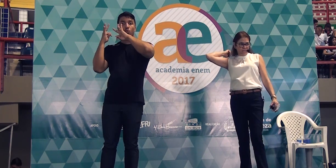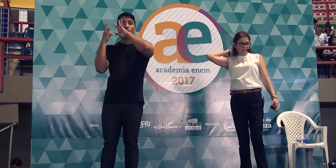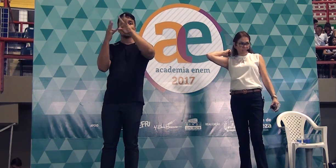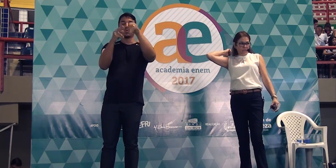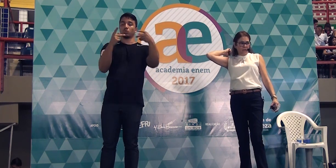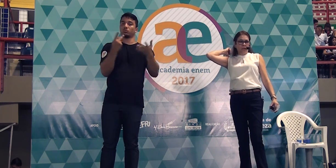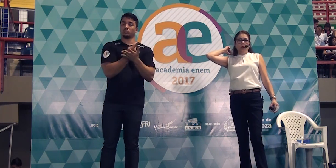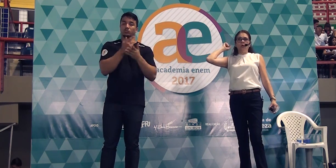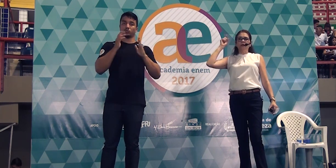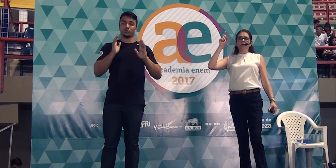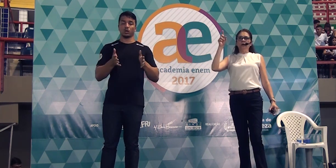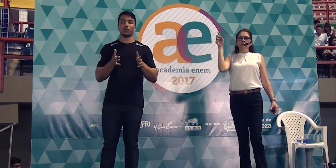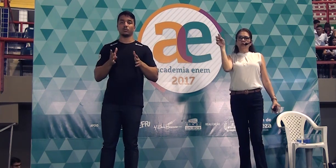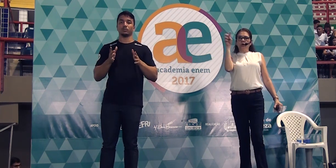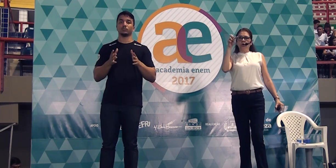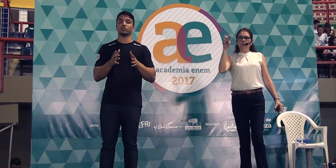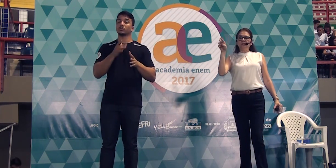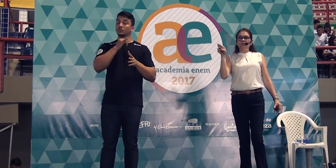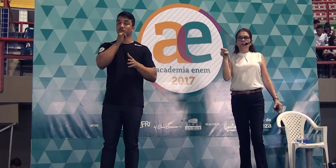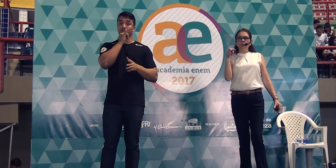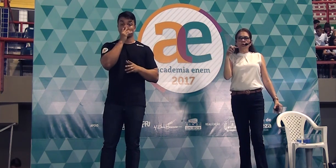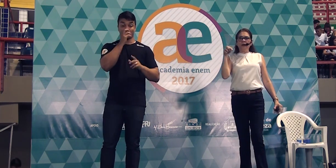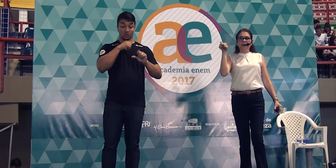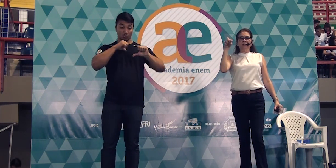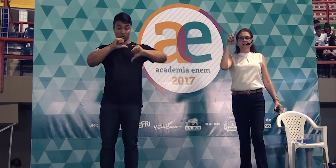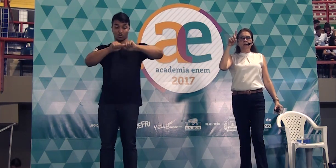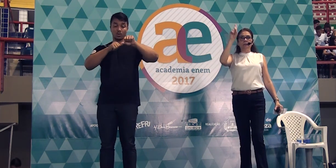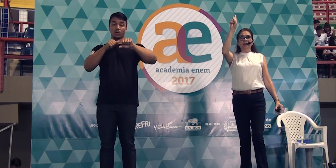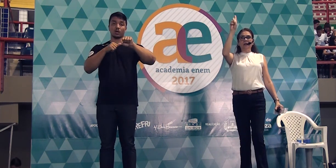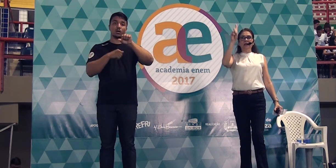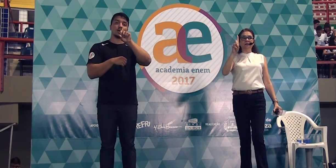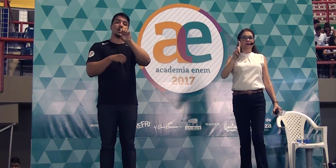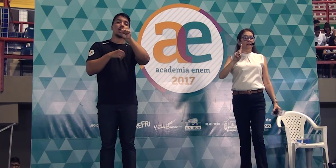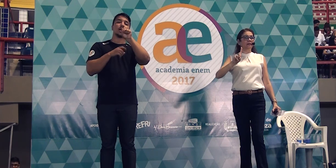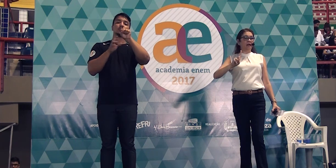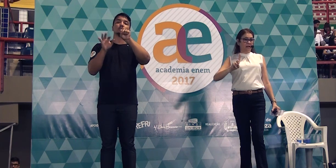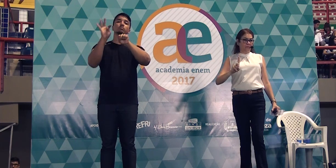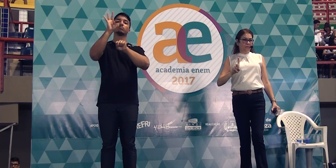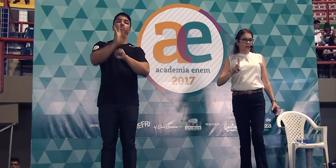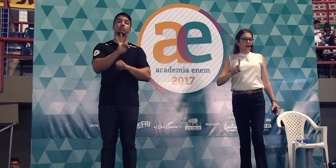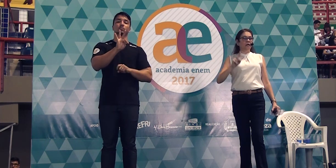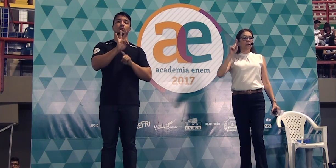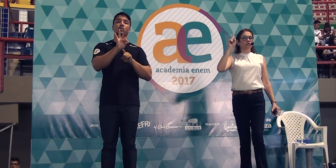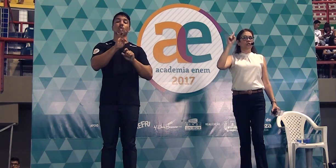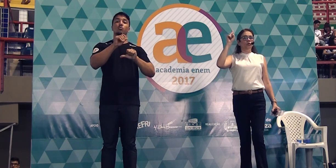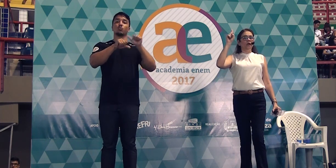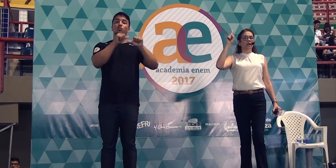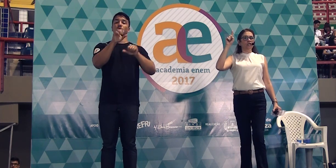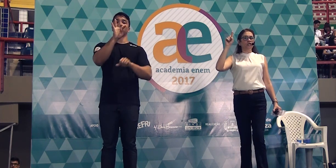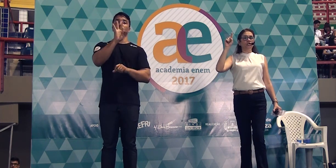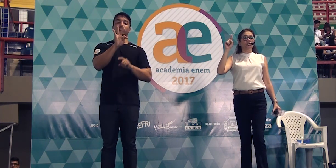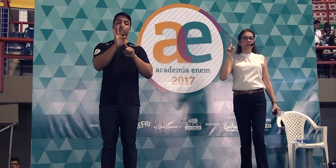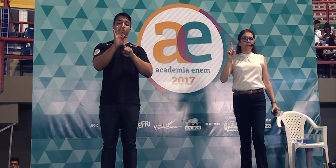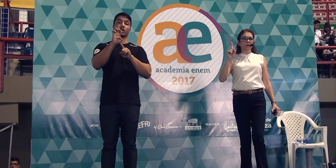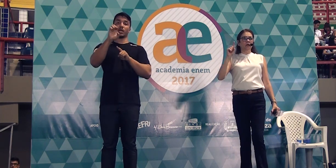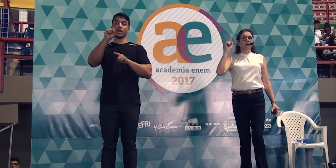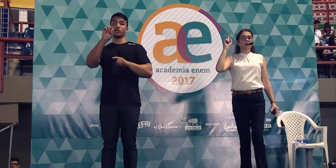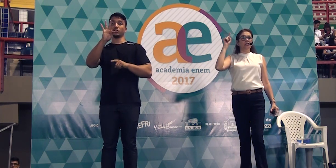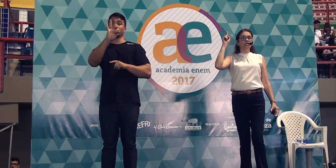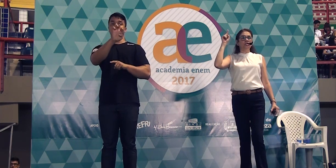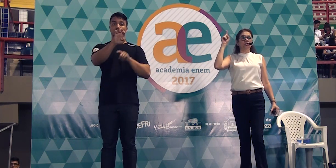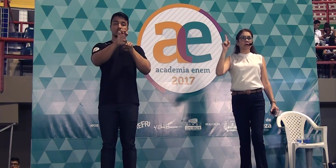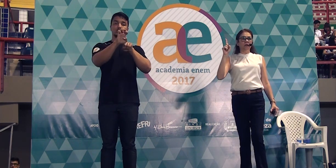disse quando eu troco o segundo S pela letra T aí eu digo este